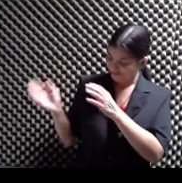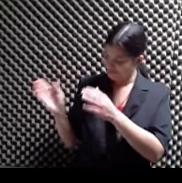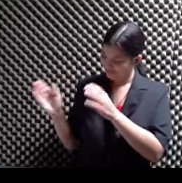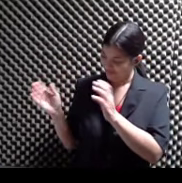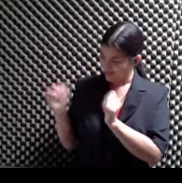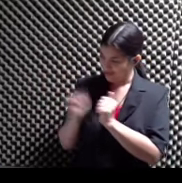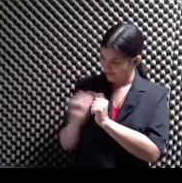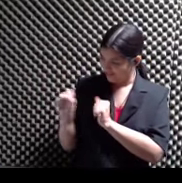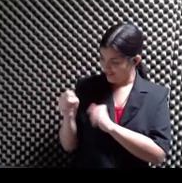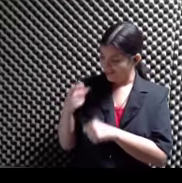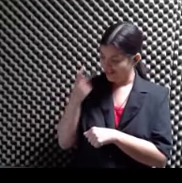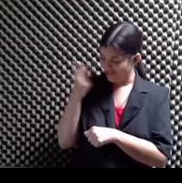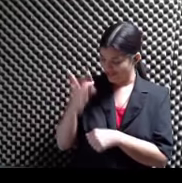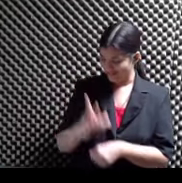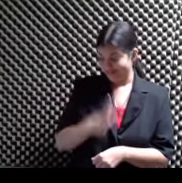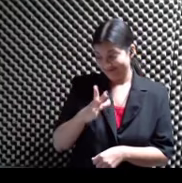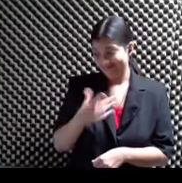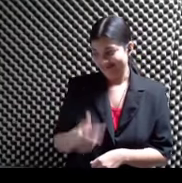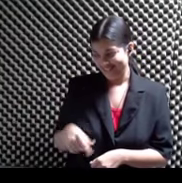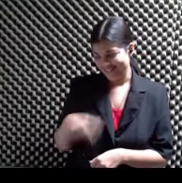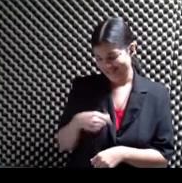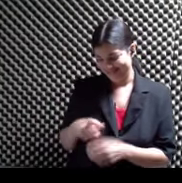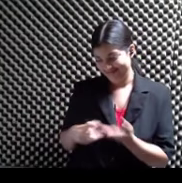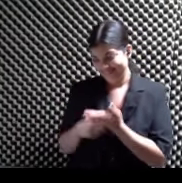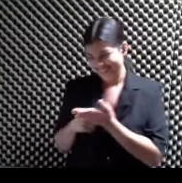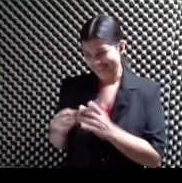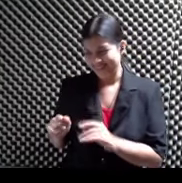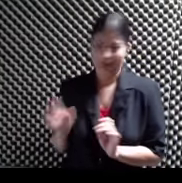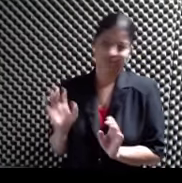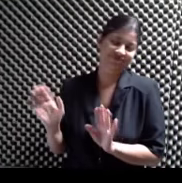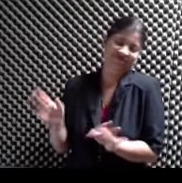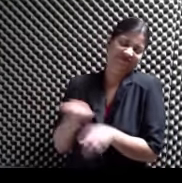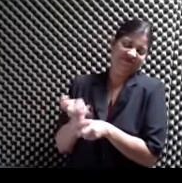elegante Yo le tiraría un ticket No, no, no Gofiando, gofiando